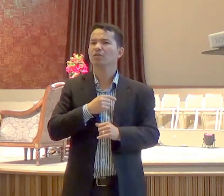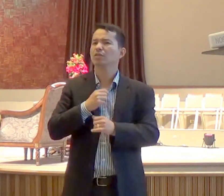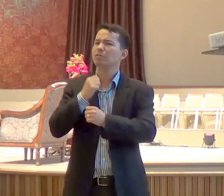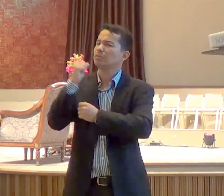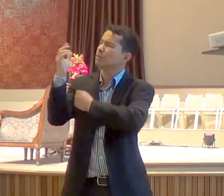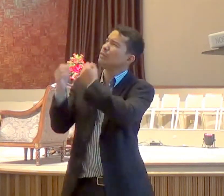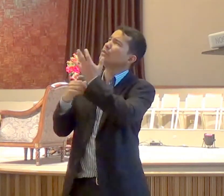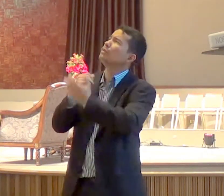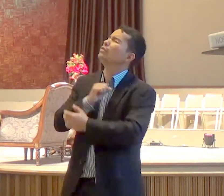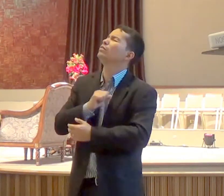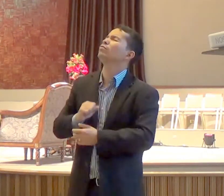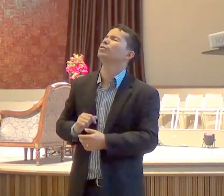eu sou um pecador,